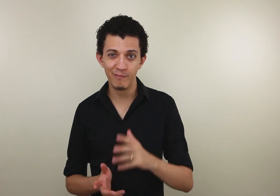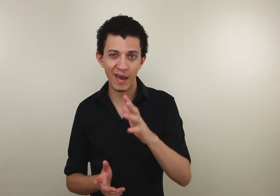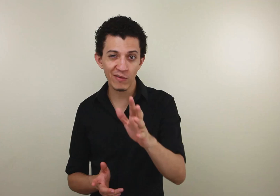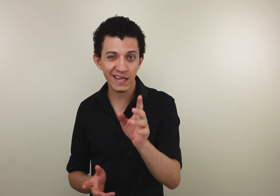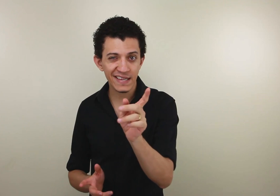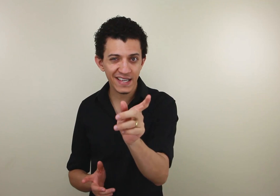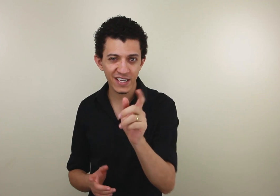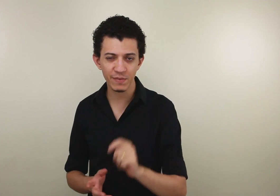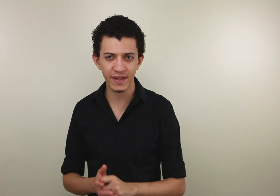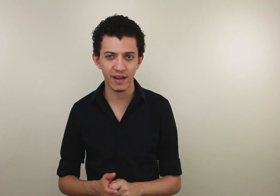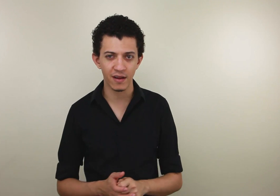Perguntando da seguinte maneira